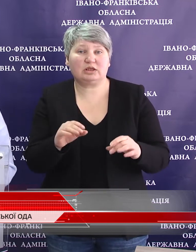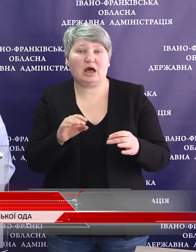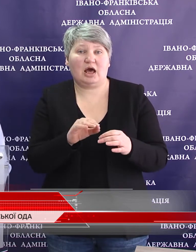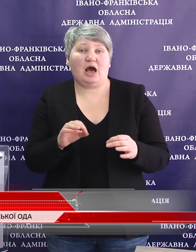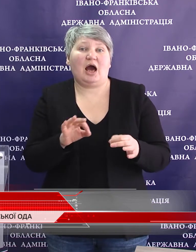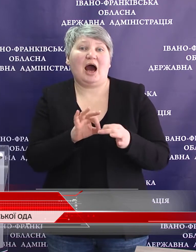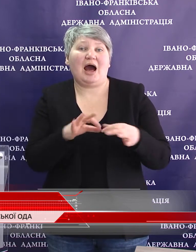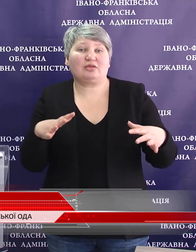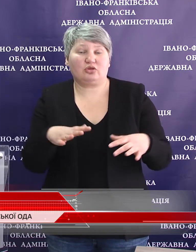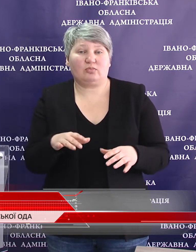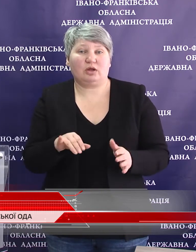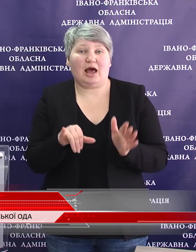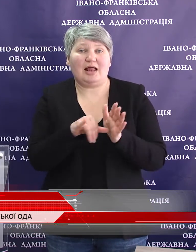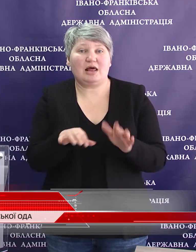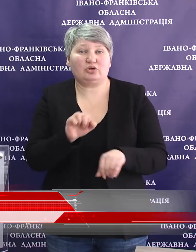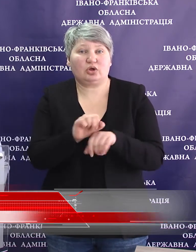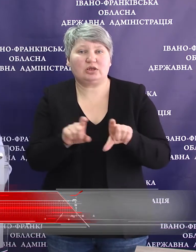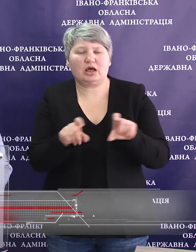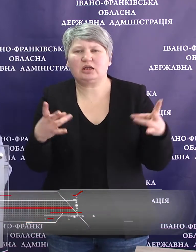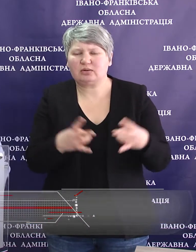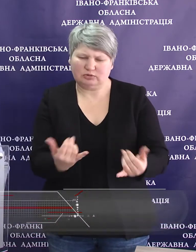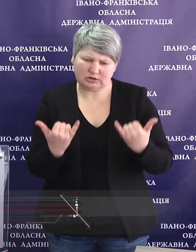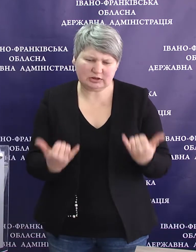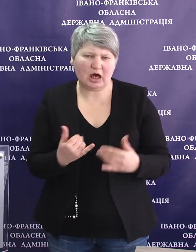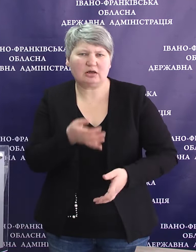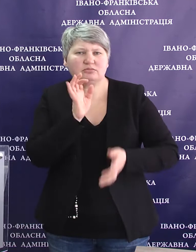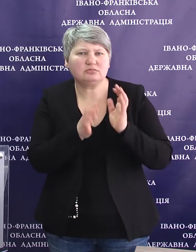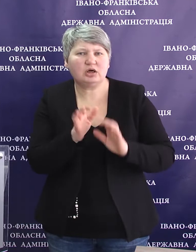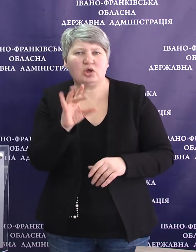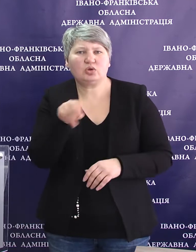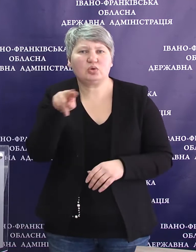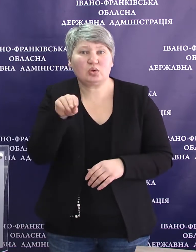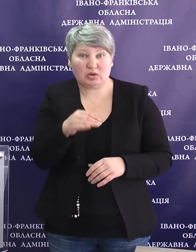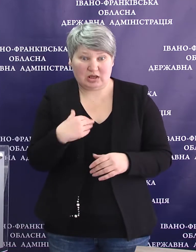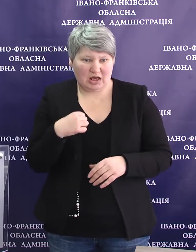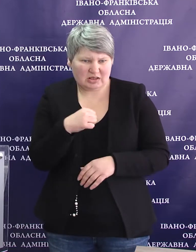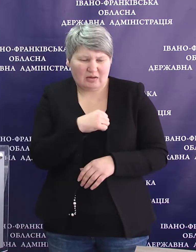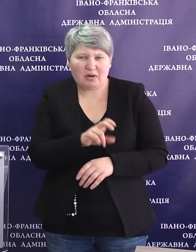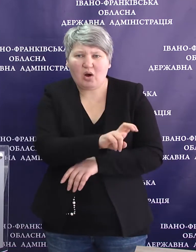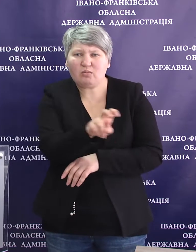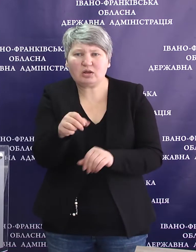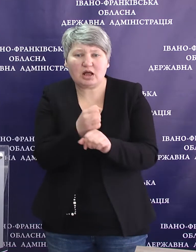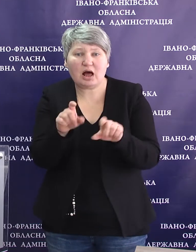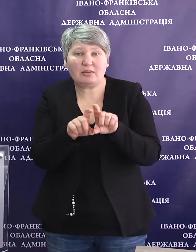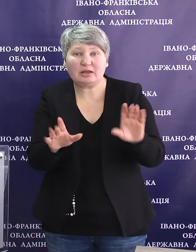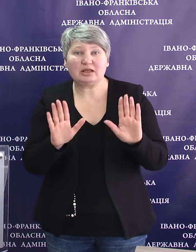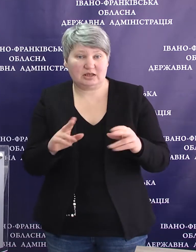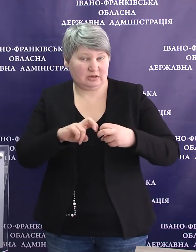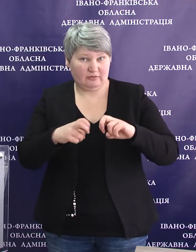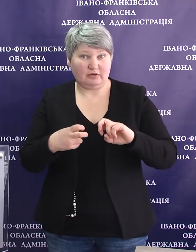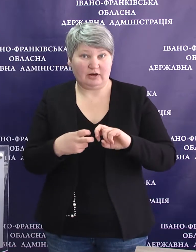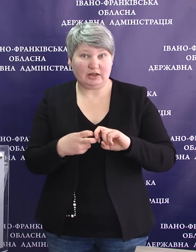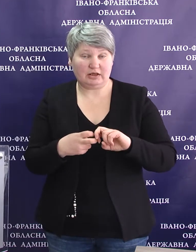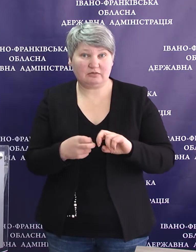електростанції і необхідно споживати вже негайно йод, весь йод. Я сама обходила декілька аптек, і не тільки в Івано